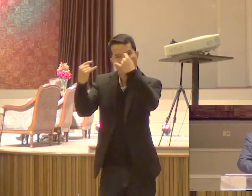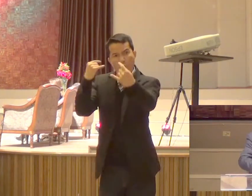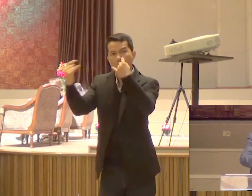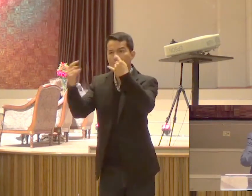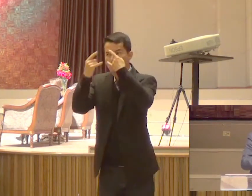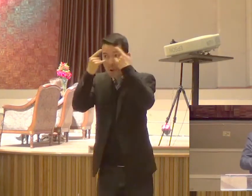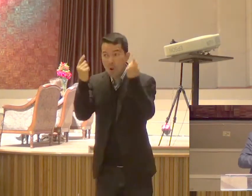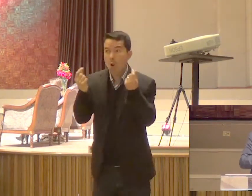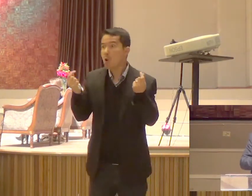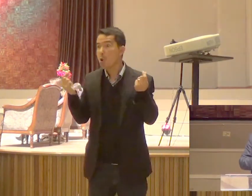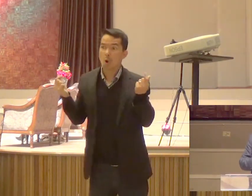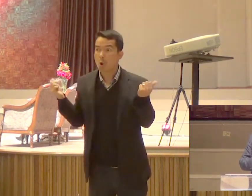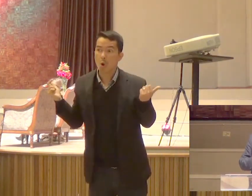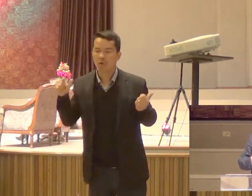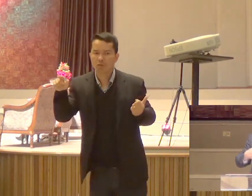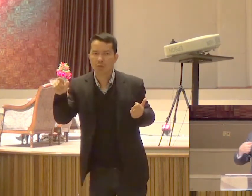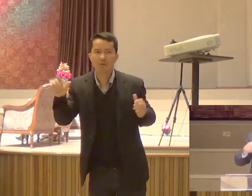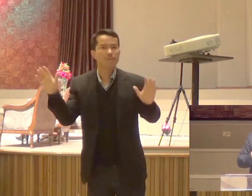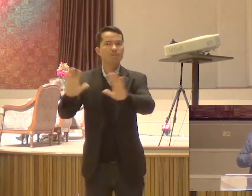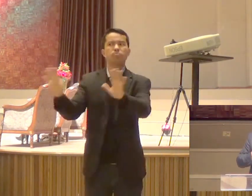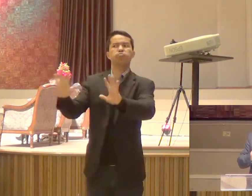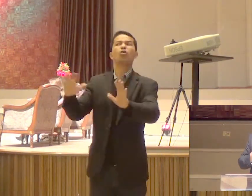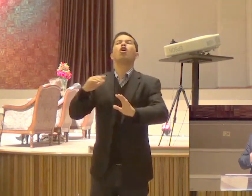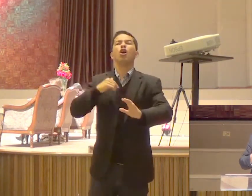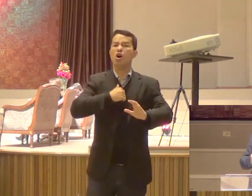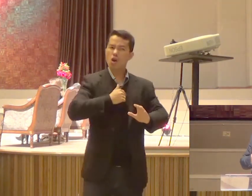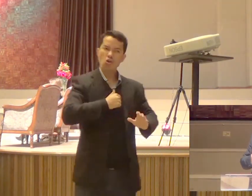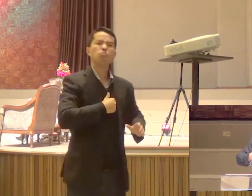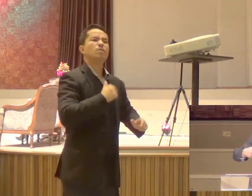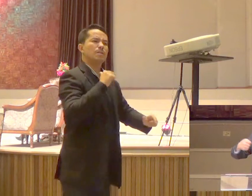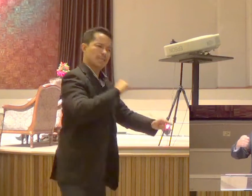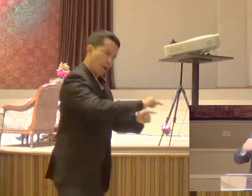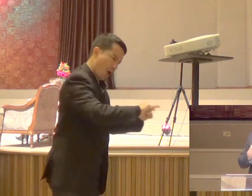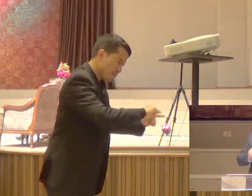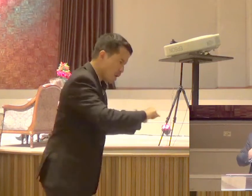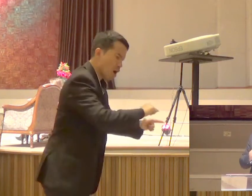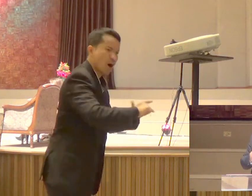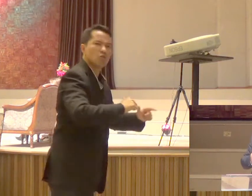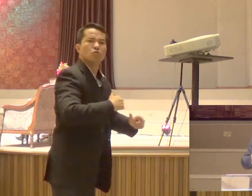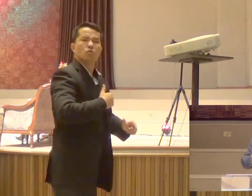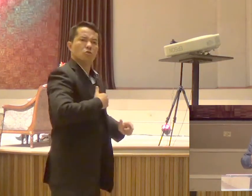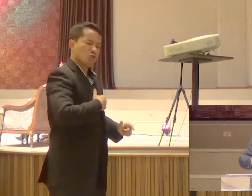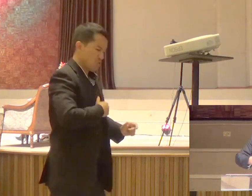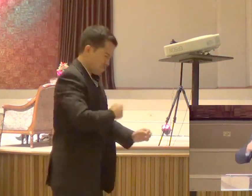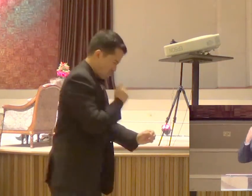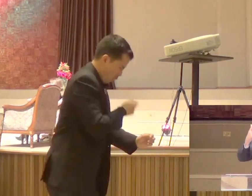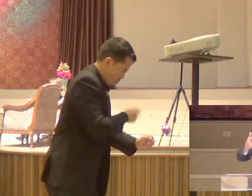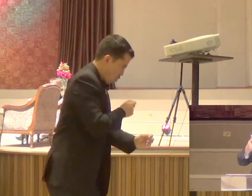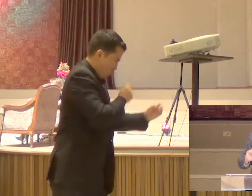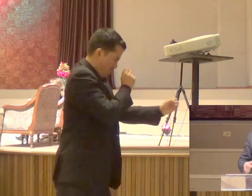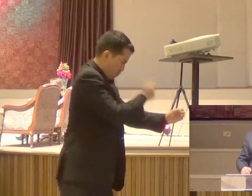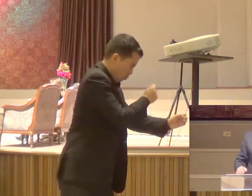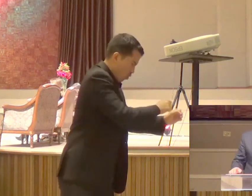Eu trabalhei Eu lutei Eu fiz o máximo Que eu pude Para não ser pesado Para ninguém